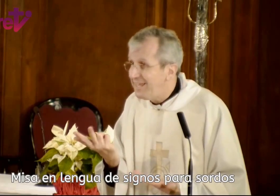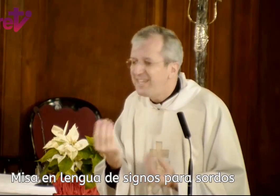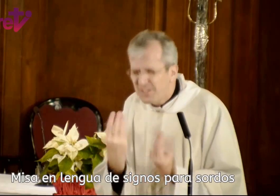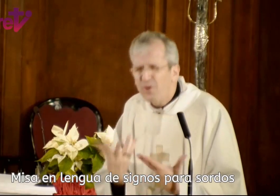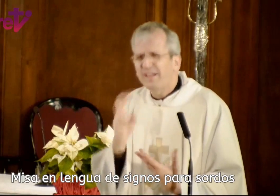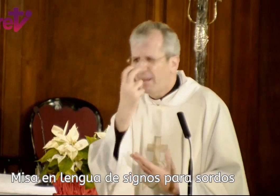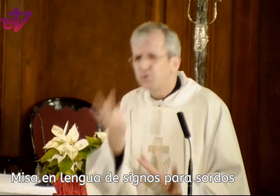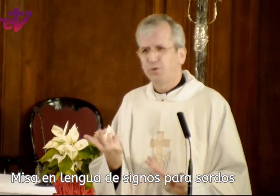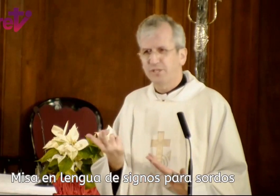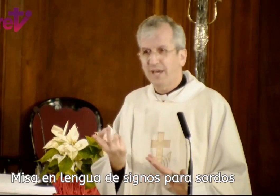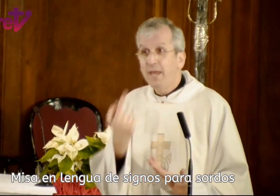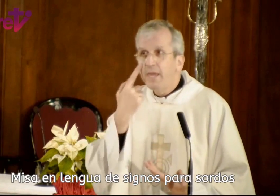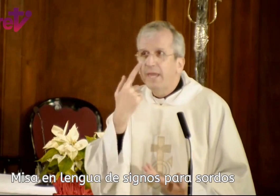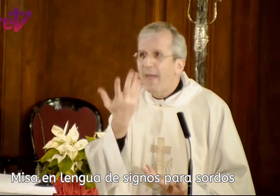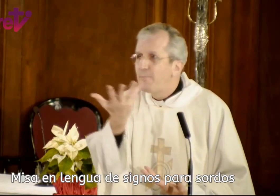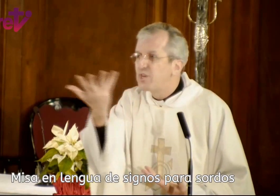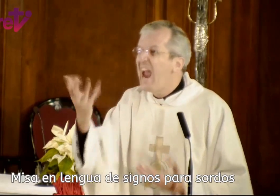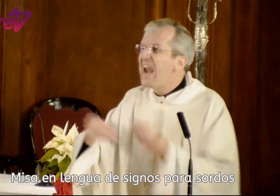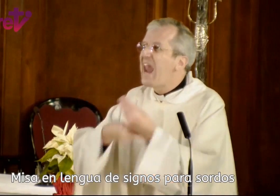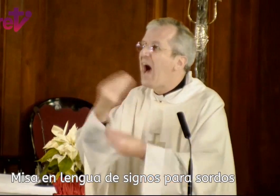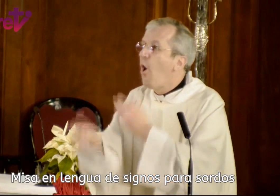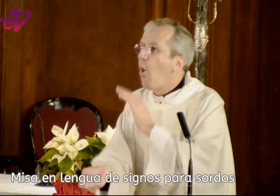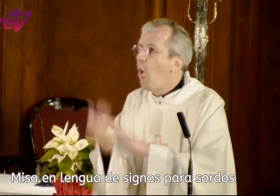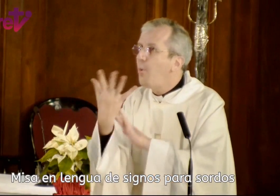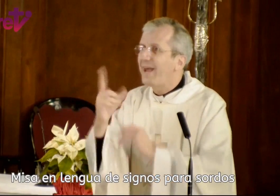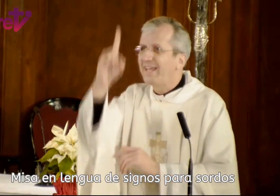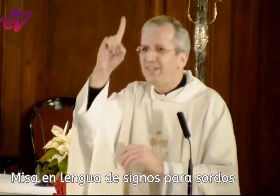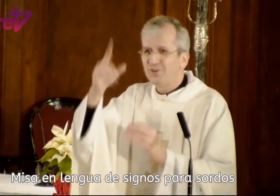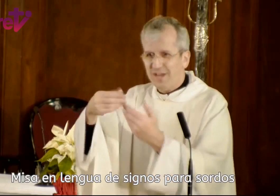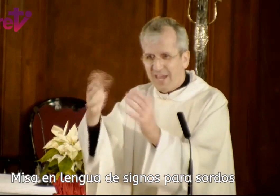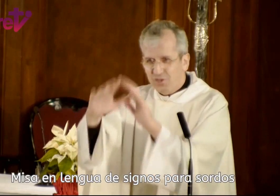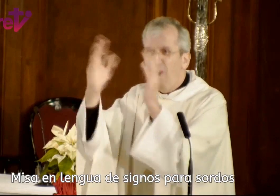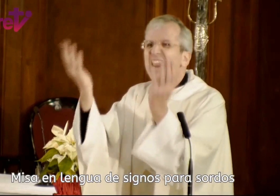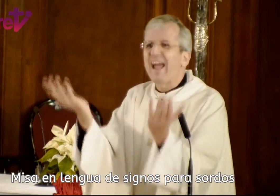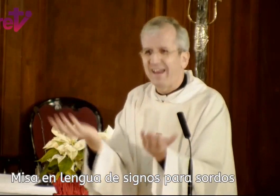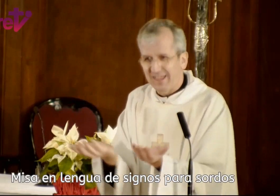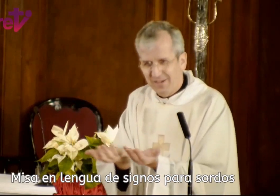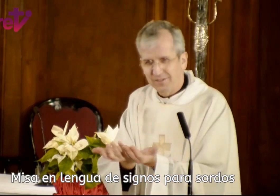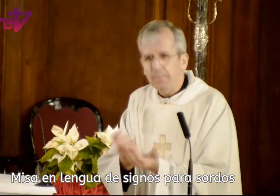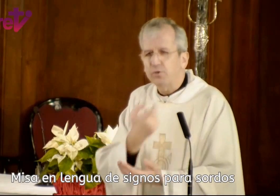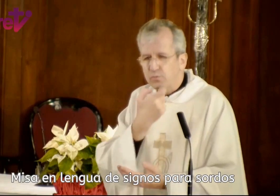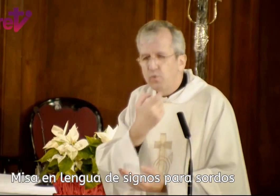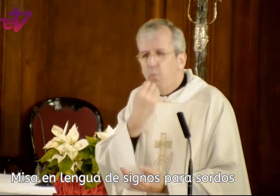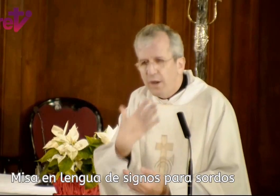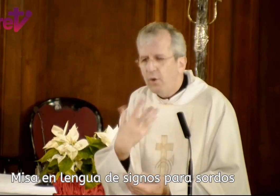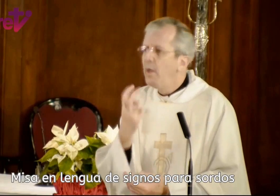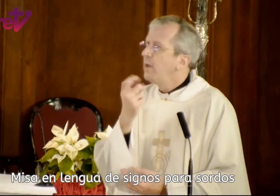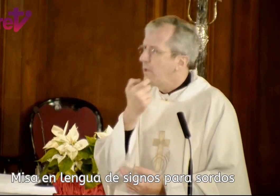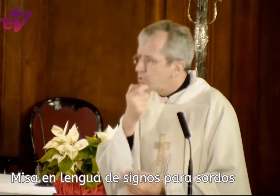y es bueno que tengamos curiosidad, y que veamos la obra que Dios ha hecho, la creación, por eso es muy bueno que nos